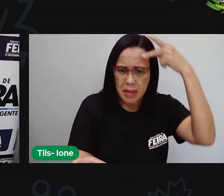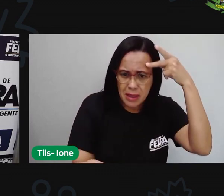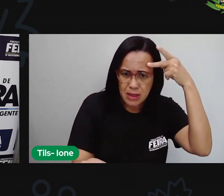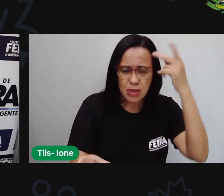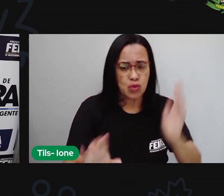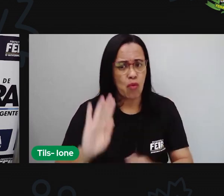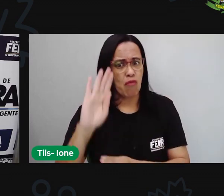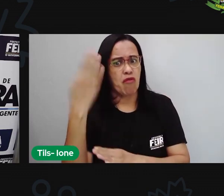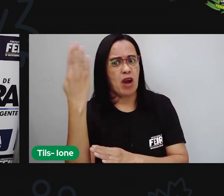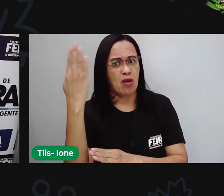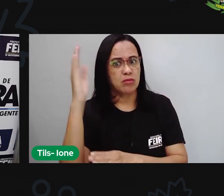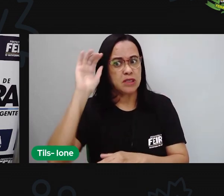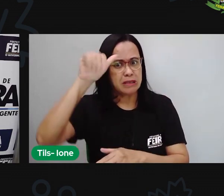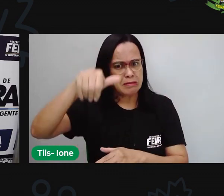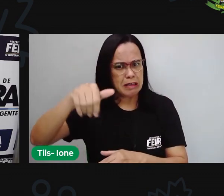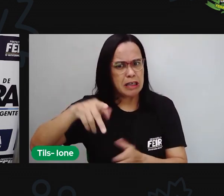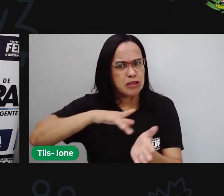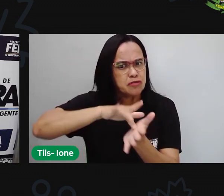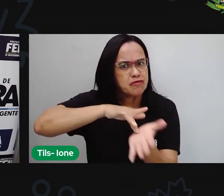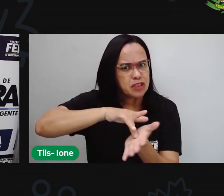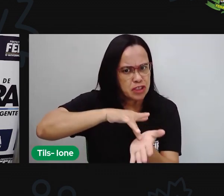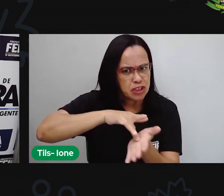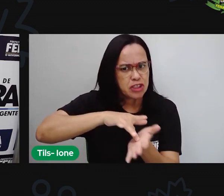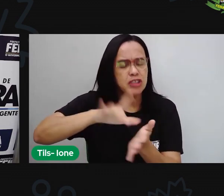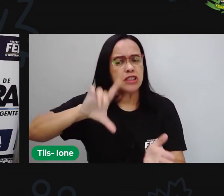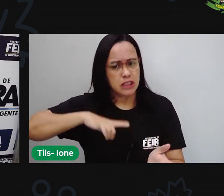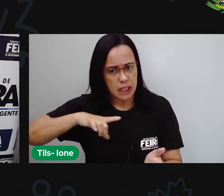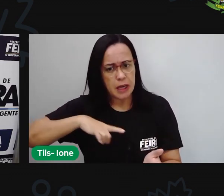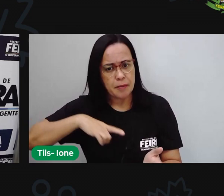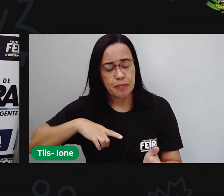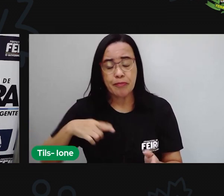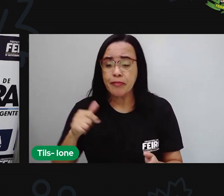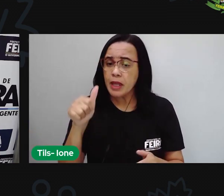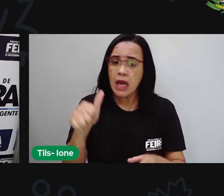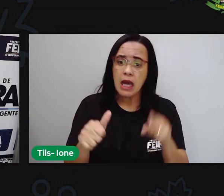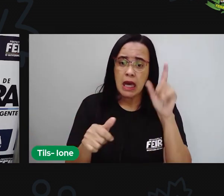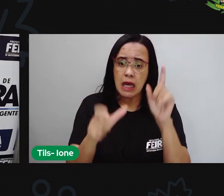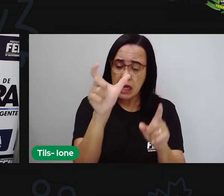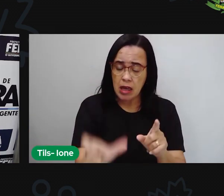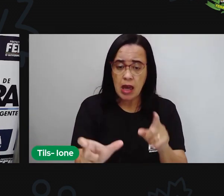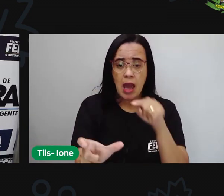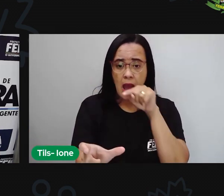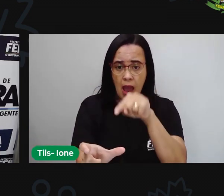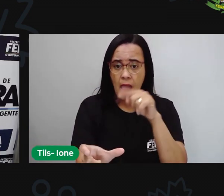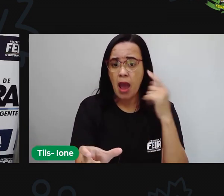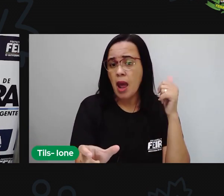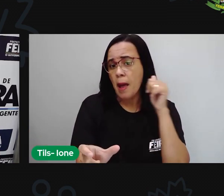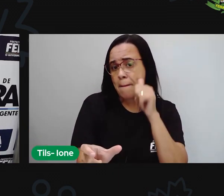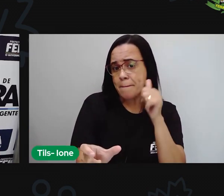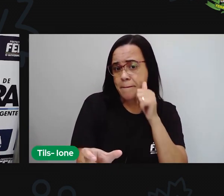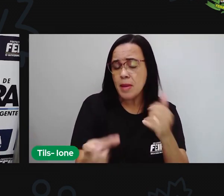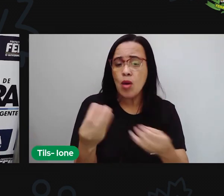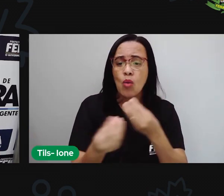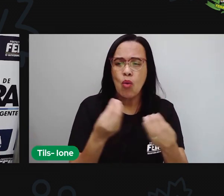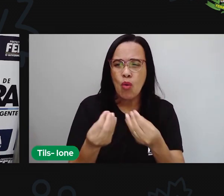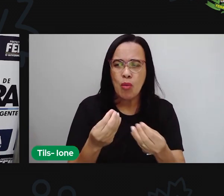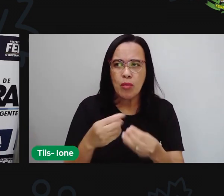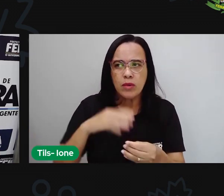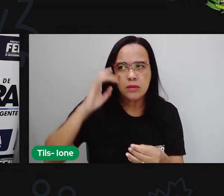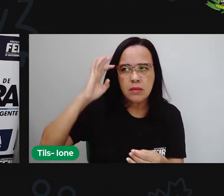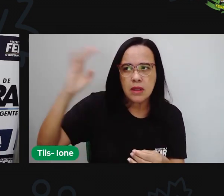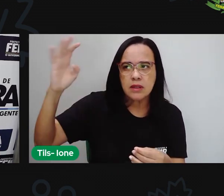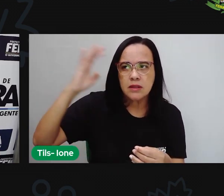nem sabe. E Mariana ficava imaginando o tal lobo. As orelhas, a boca